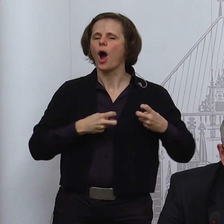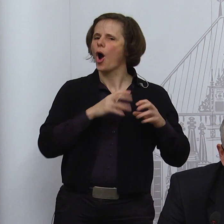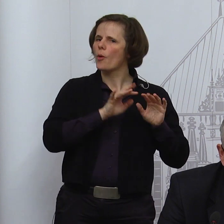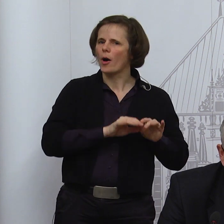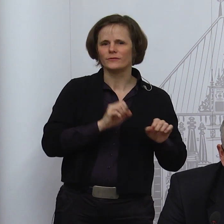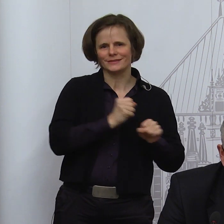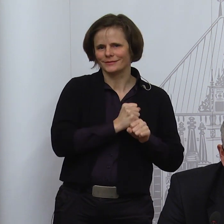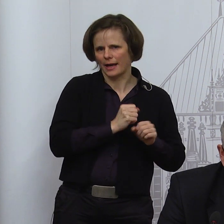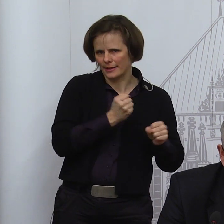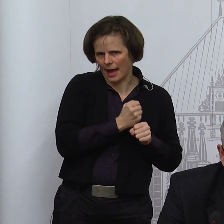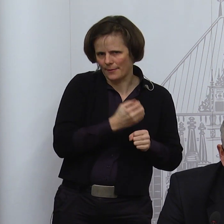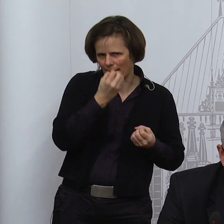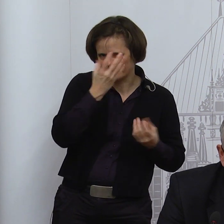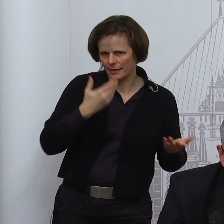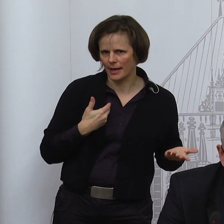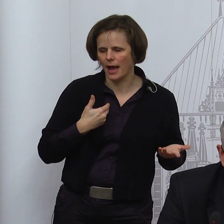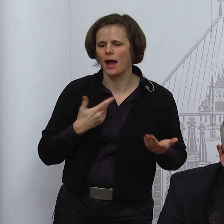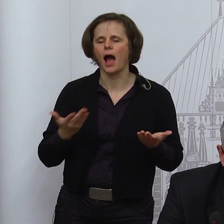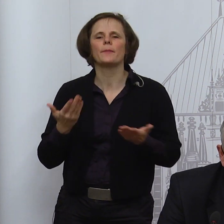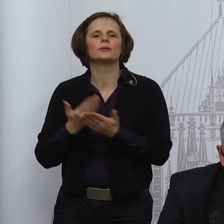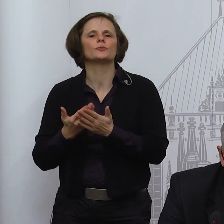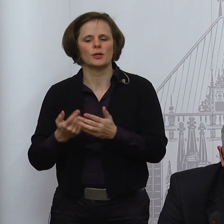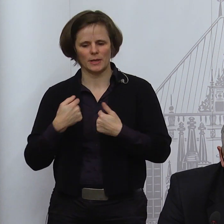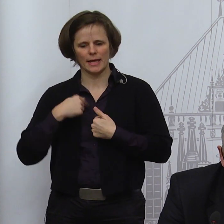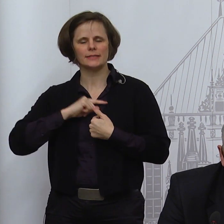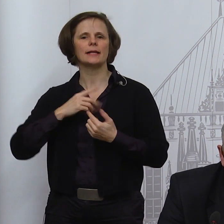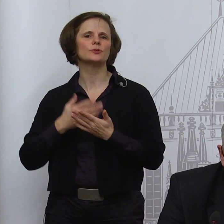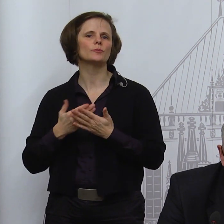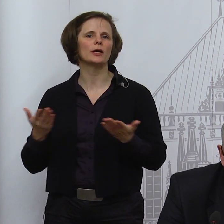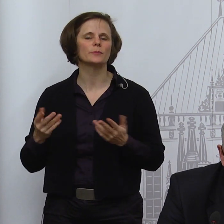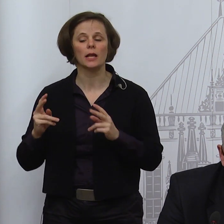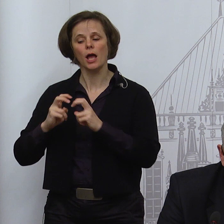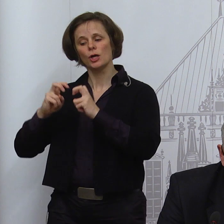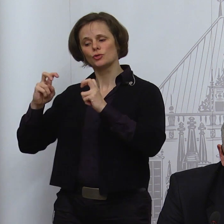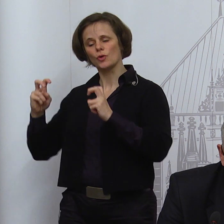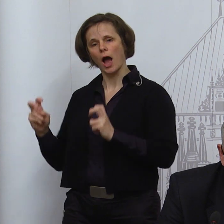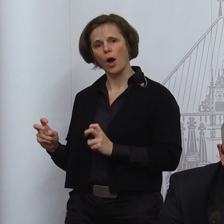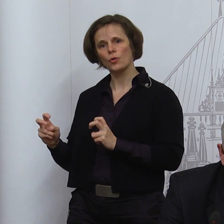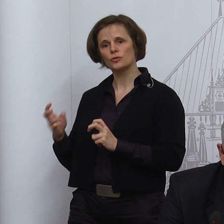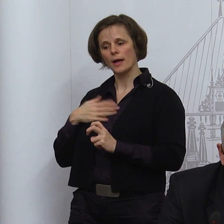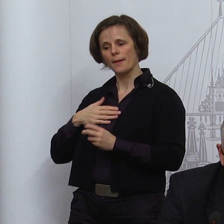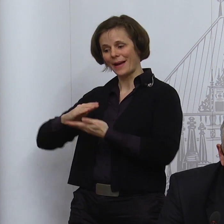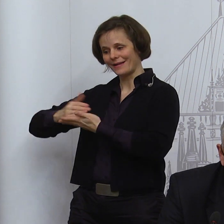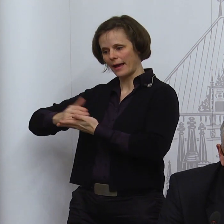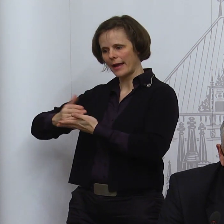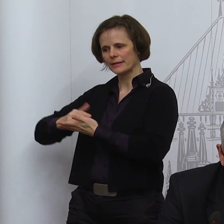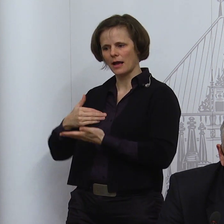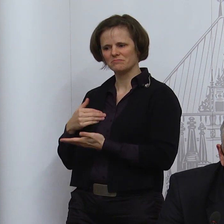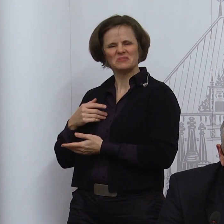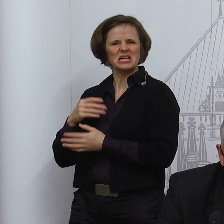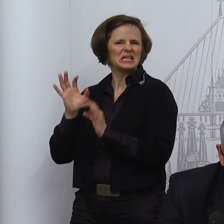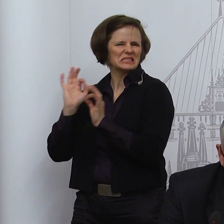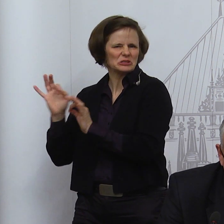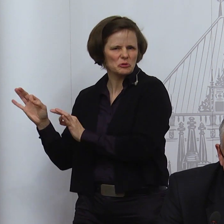Ausrüstung liegt. Also wenn zu Hause mein Rechner zum Beispiel einfach nicht so gut ist, reicht das schon als Grund, dass ich nicht im Homeoffice arbeiten kann? Oder ist der